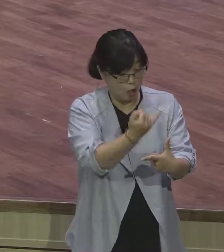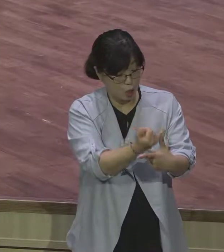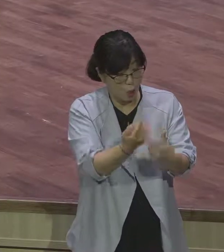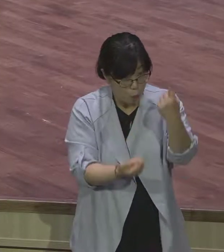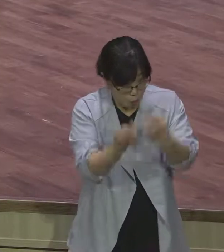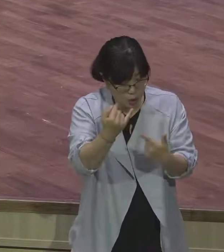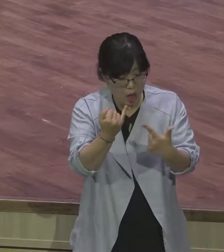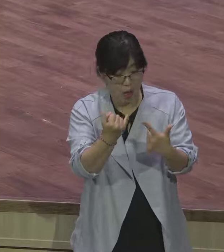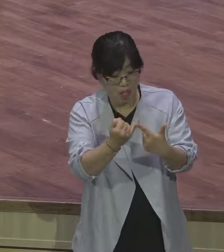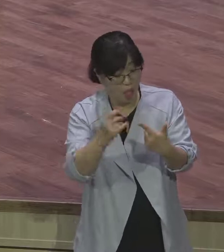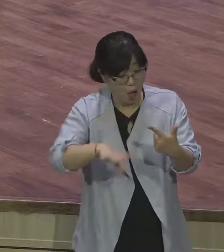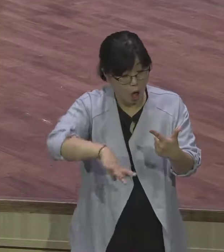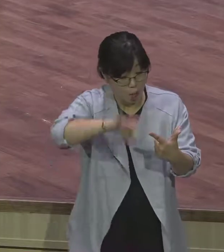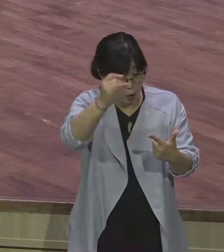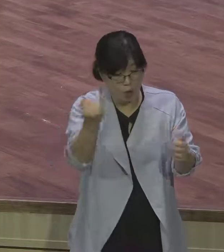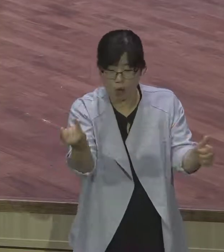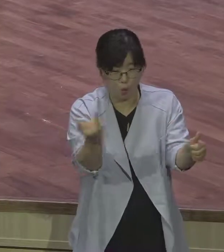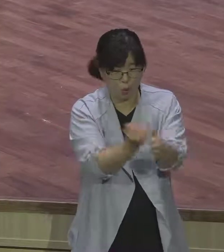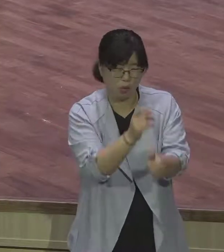또 나를 7년 동안 섬길지니라